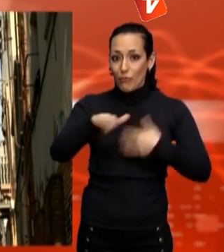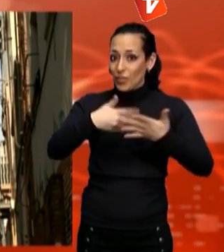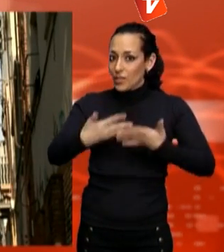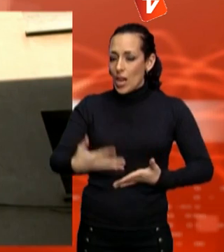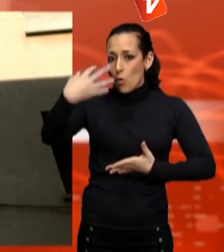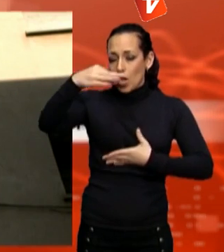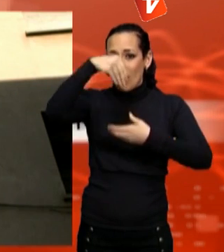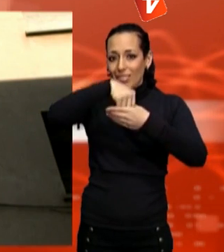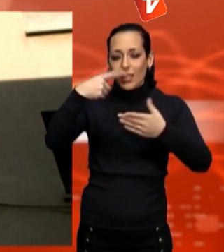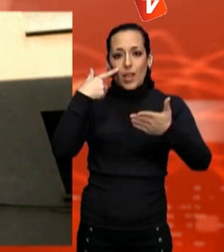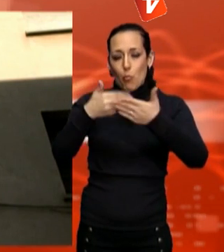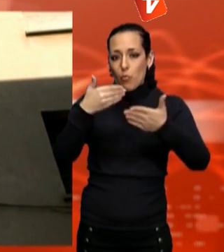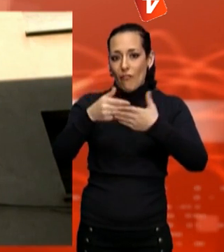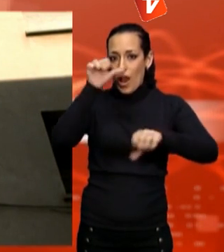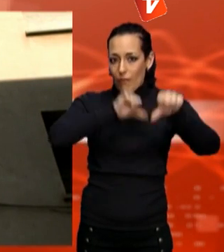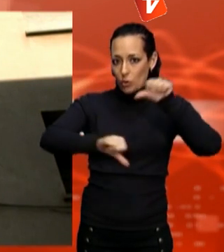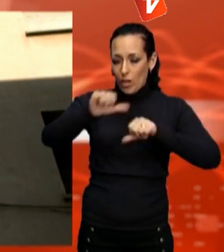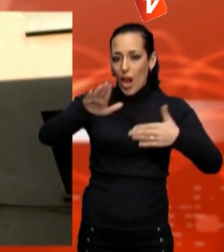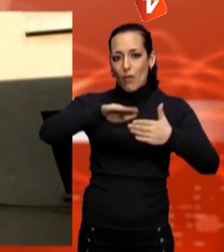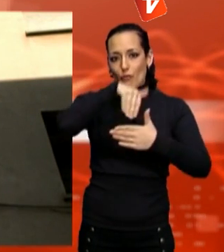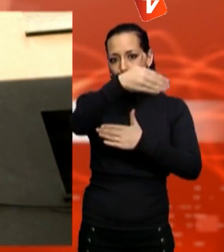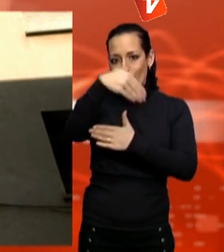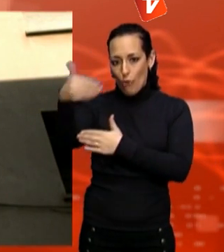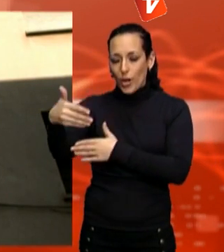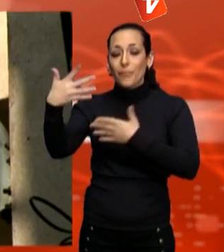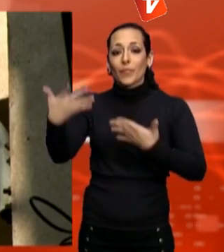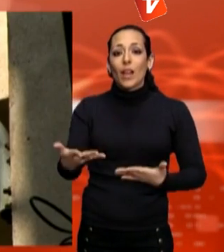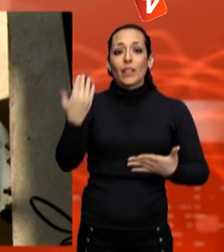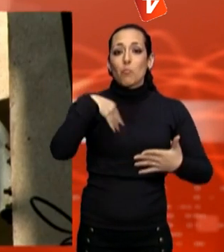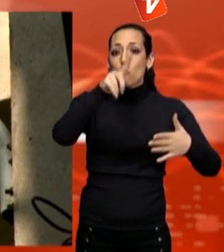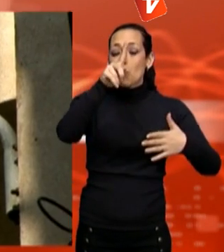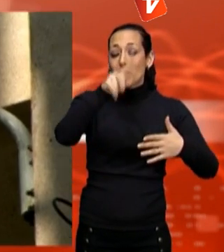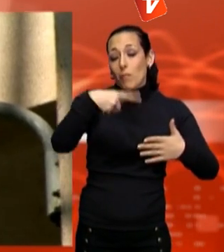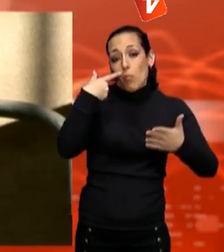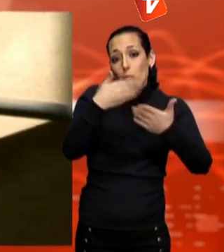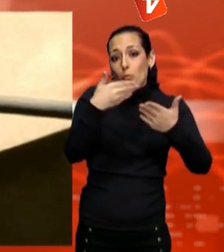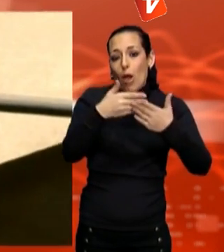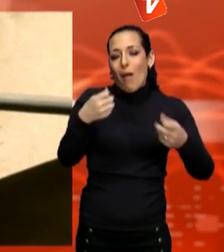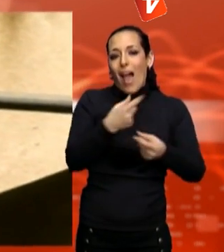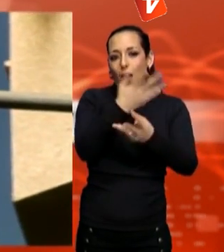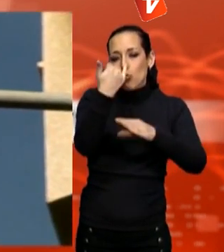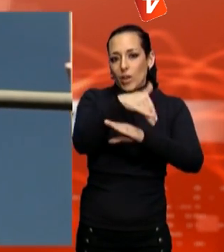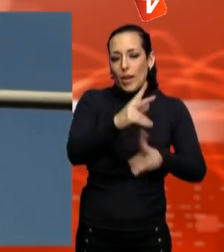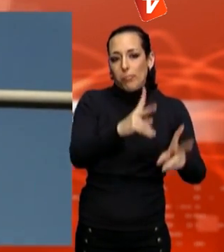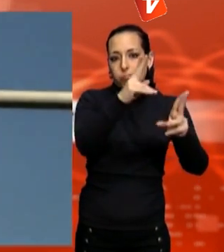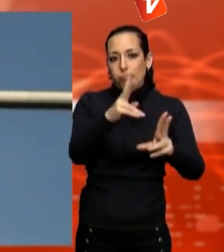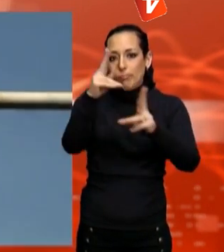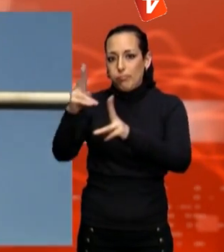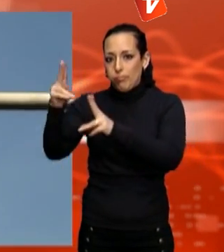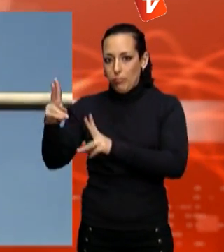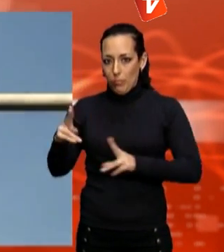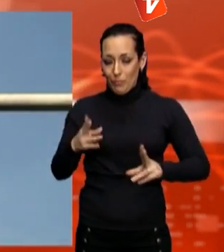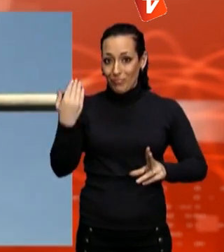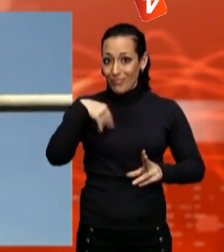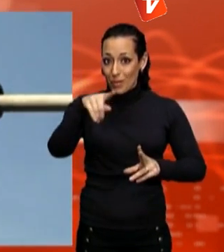57 punts de llum en diversos trams dels carrers Sant Llorenç, Pantà, Sant Valentí i Sant Gaietà, Mare de Déu dels Àngels i Montserrat. Són carrers